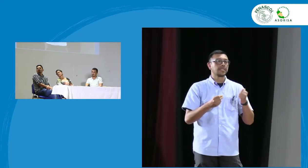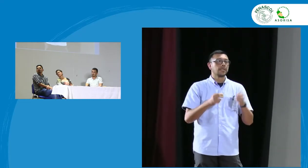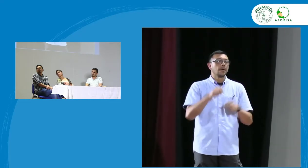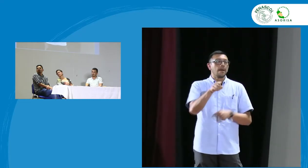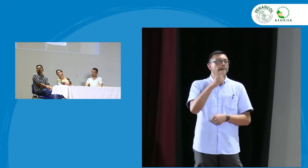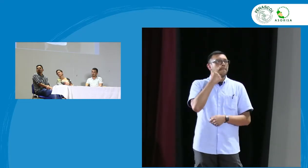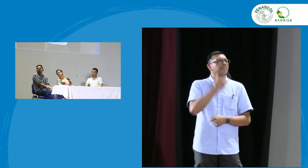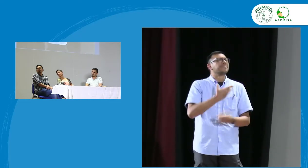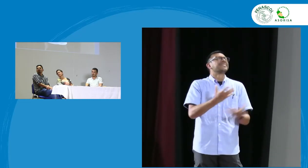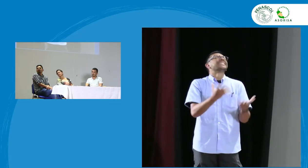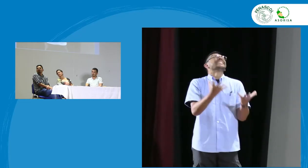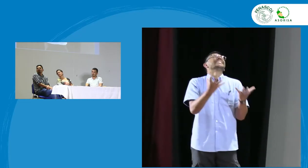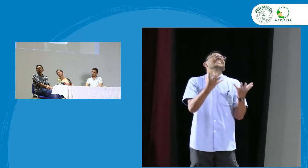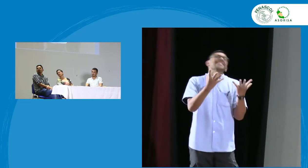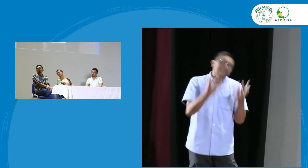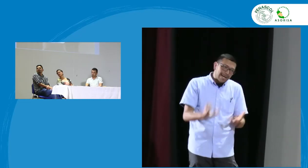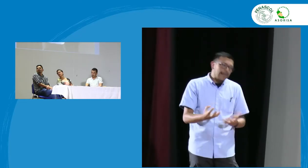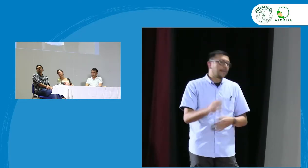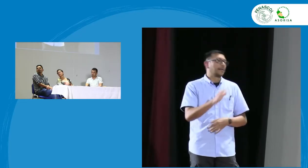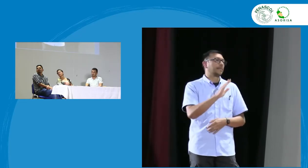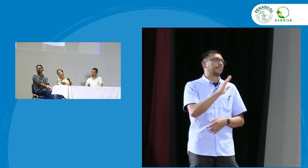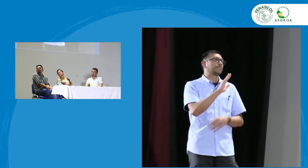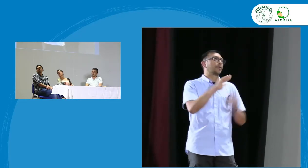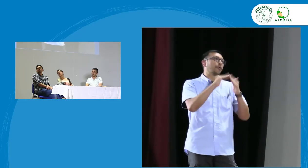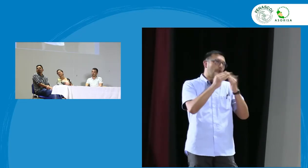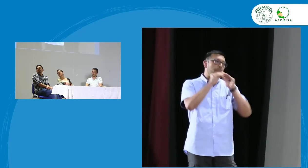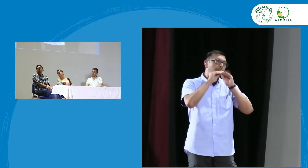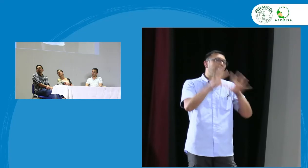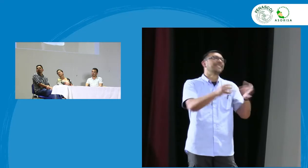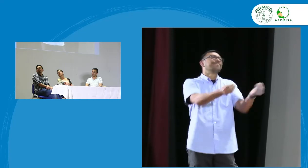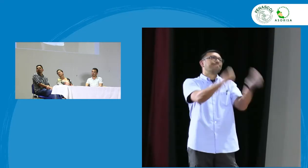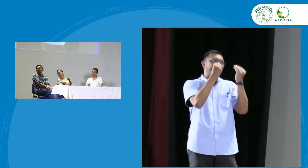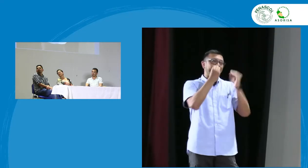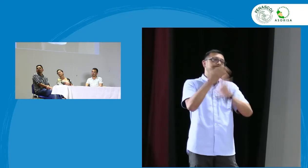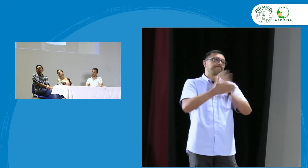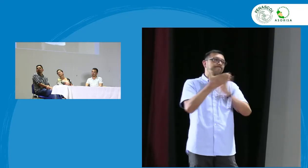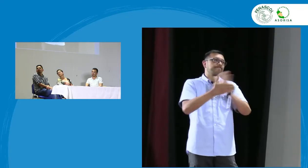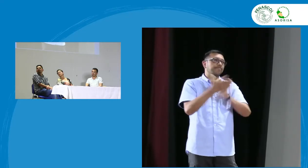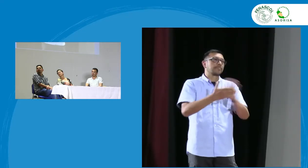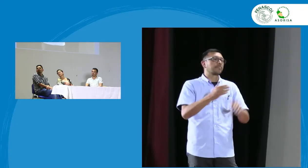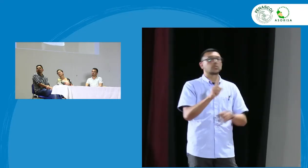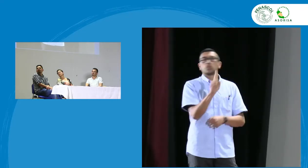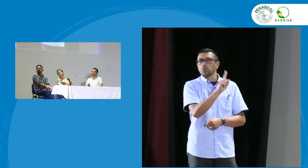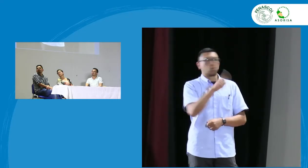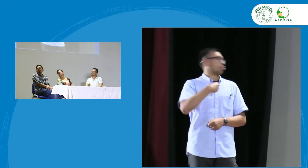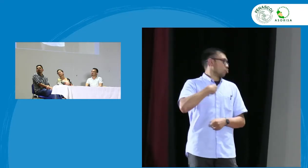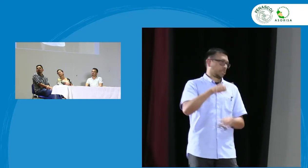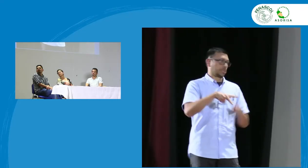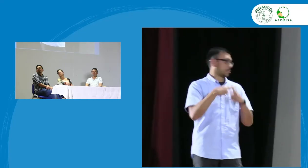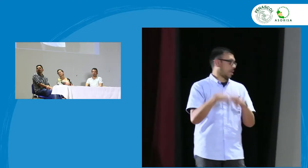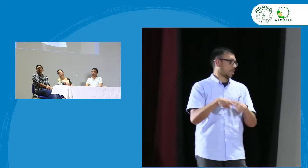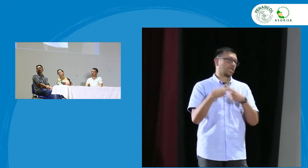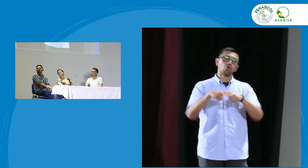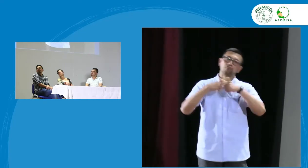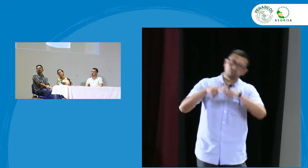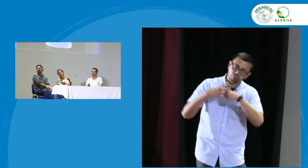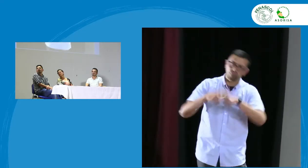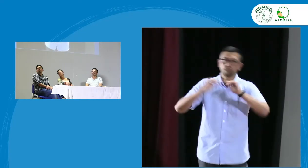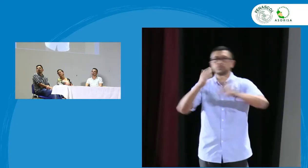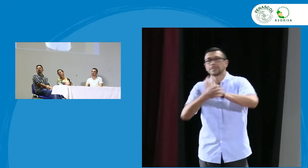oferta educativa bilingüe bicultural pero lo que se quiere es que dentro de las instituciones se formen lengua de señas